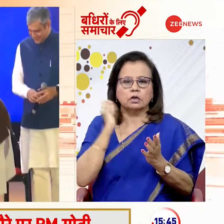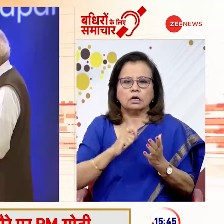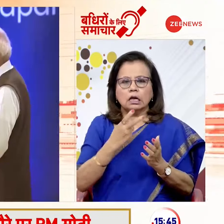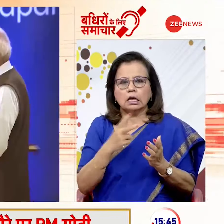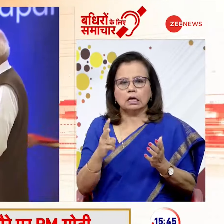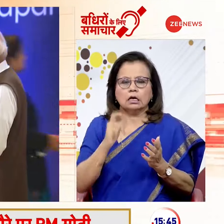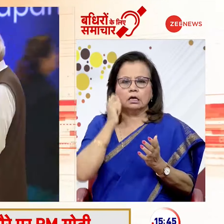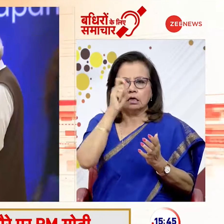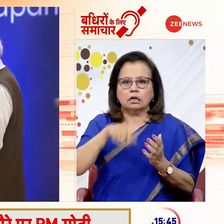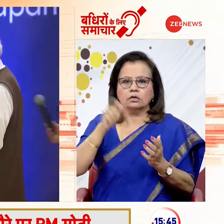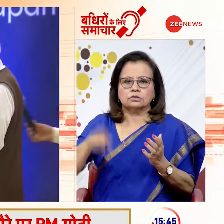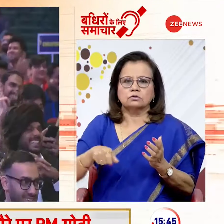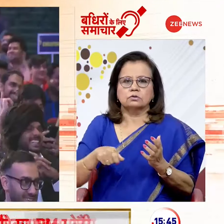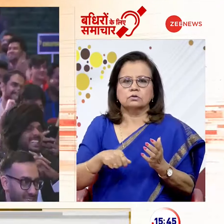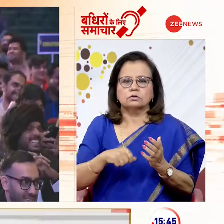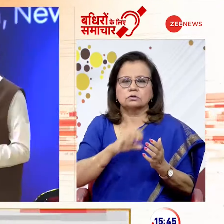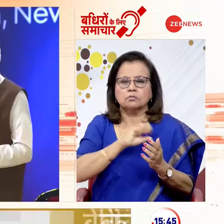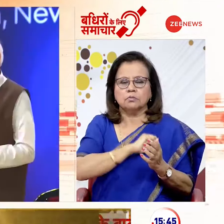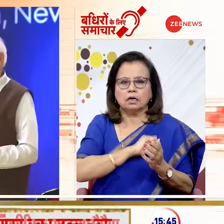कई क्रियेटर्स को सम्मानित किया